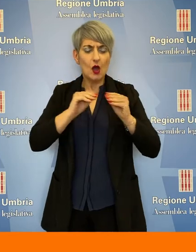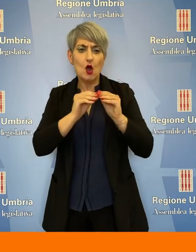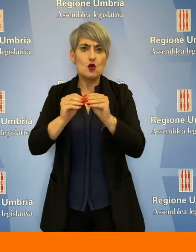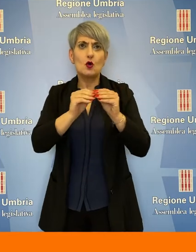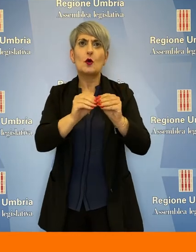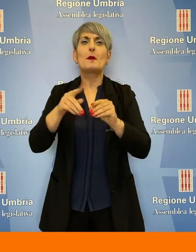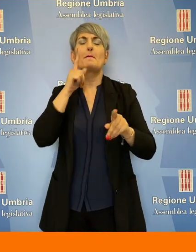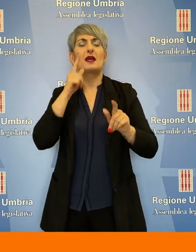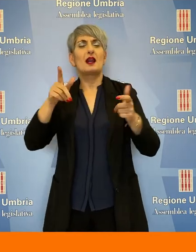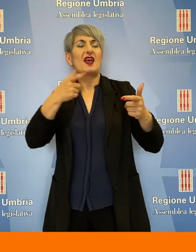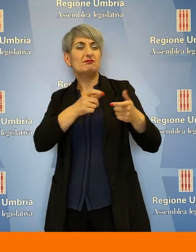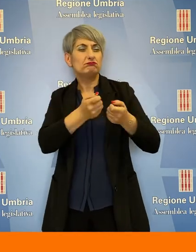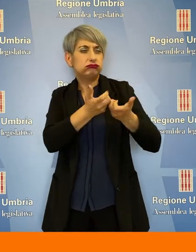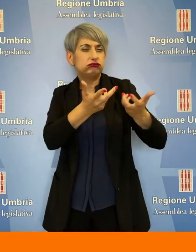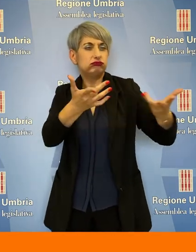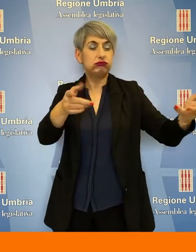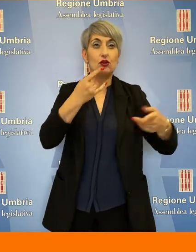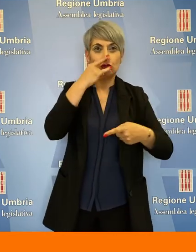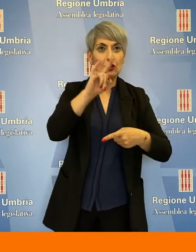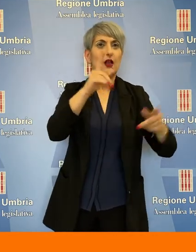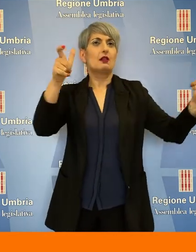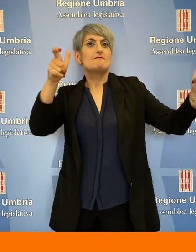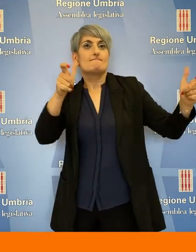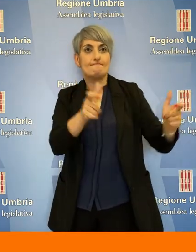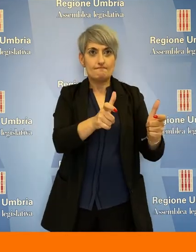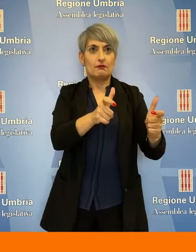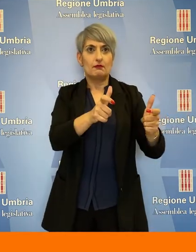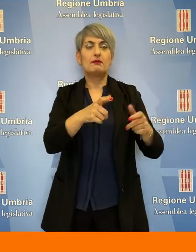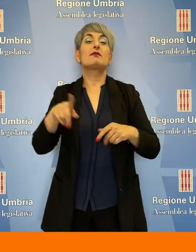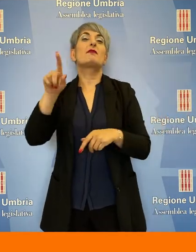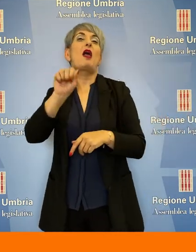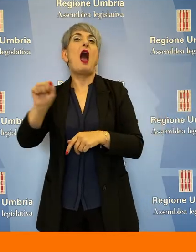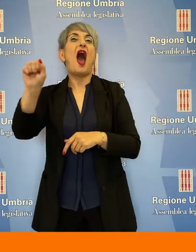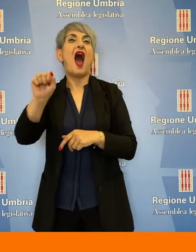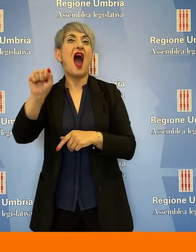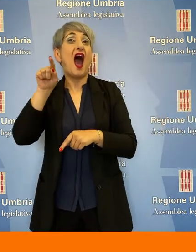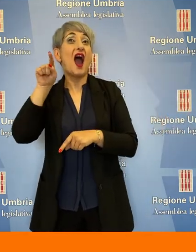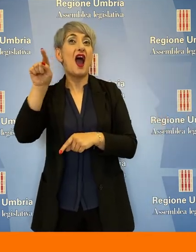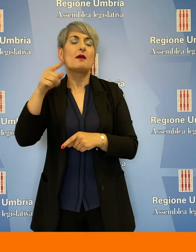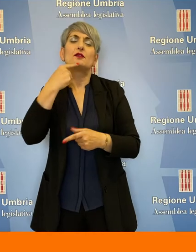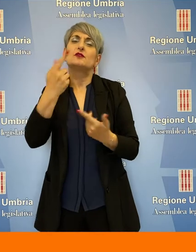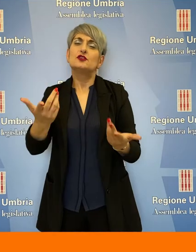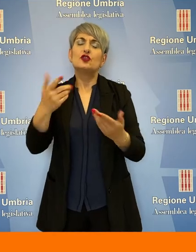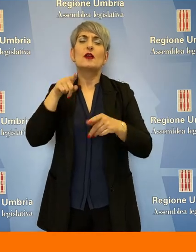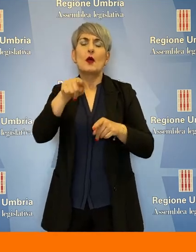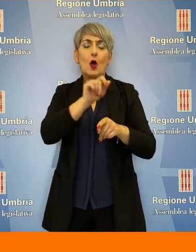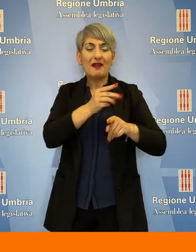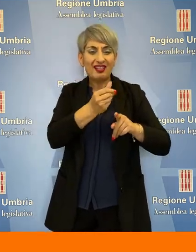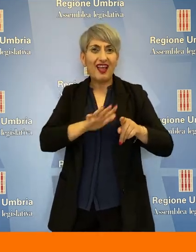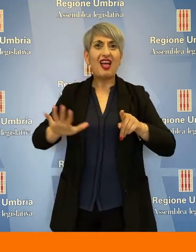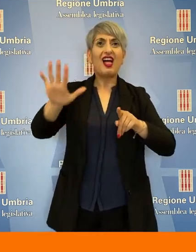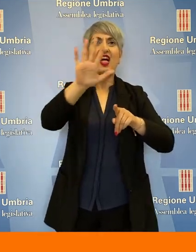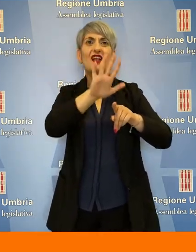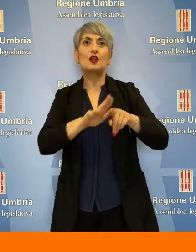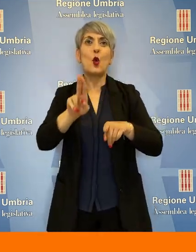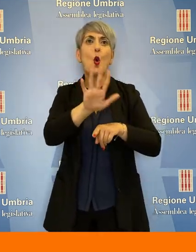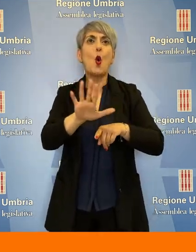della specie cinghiale. Agabiti, nel sottolineare come nel territorio Umbro ci sono oltre 120.000 capi di